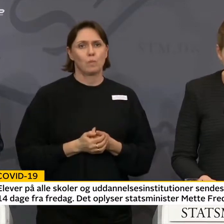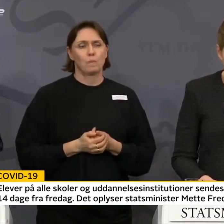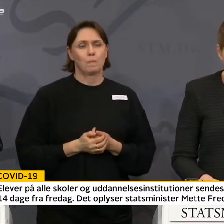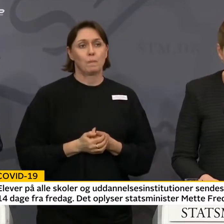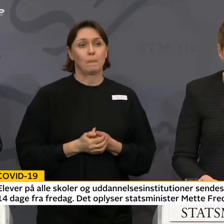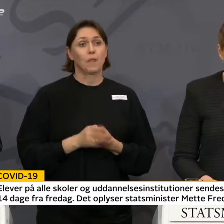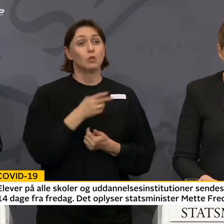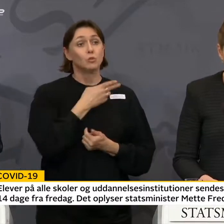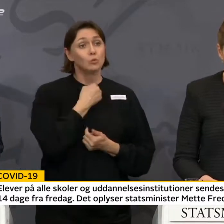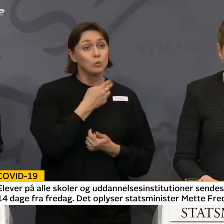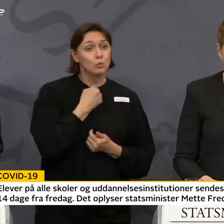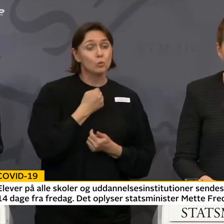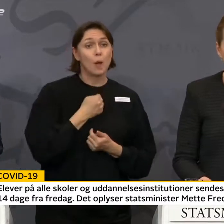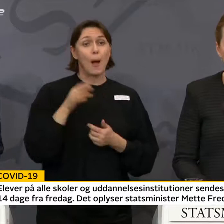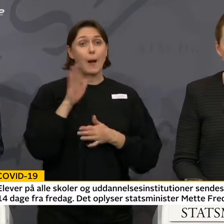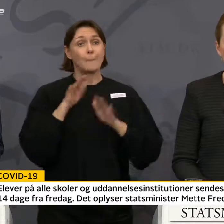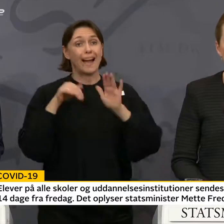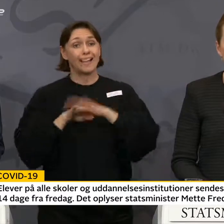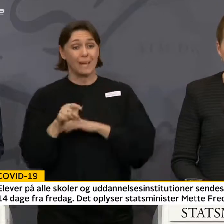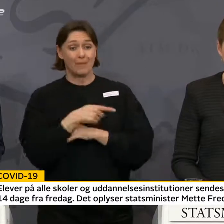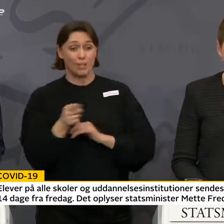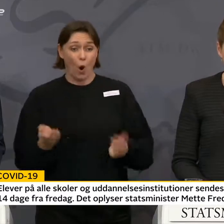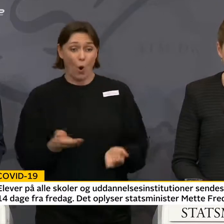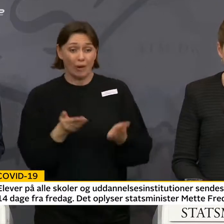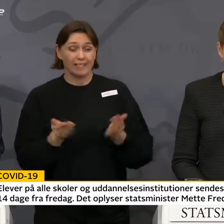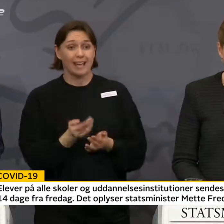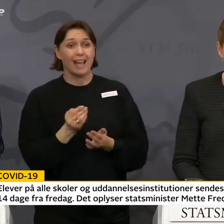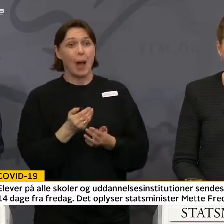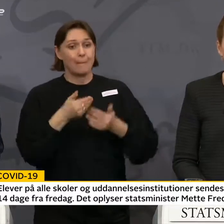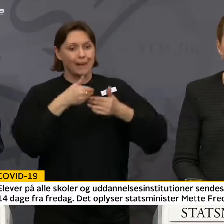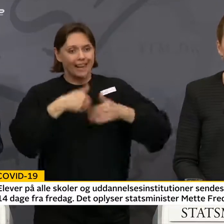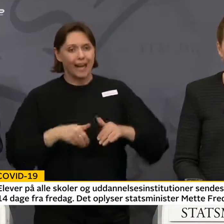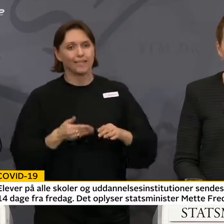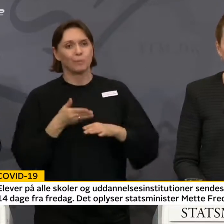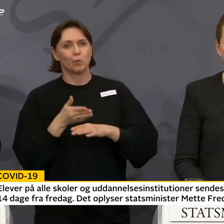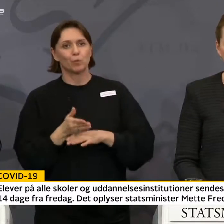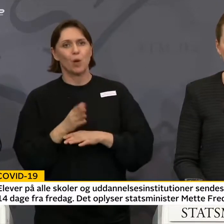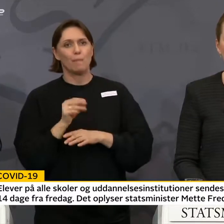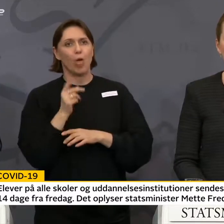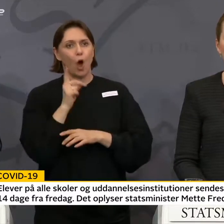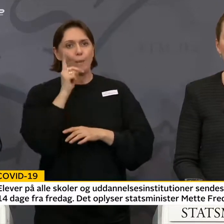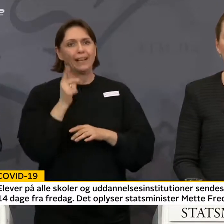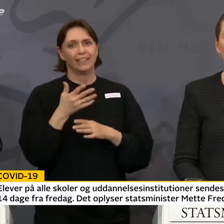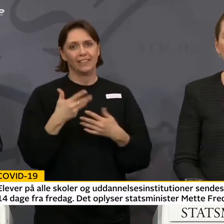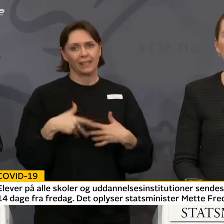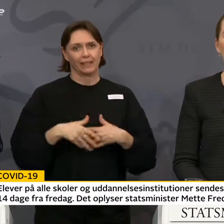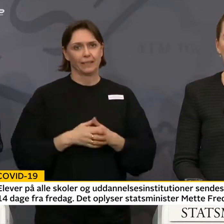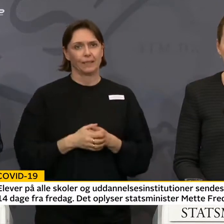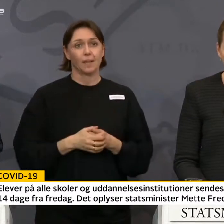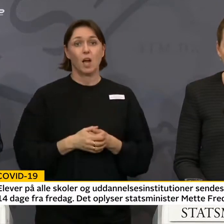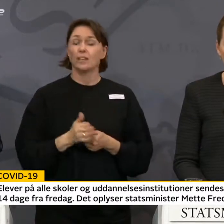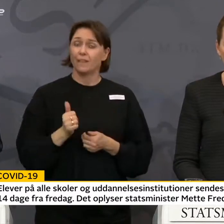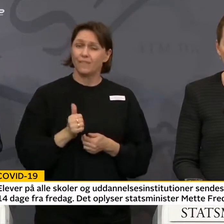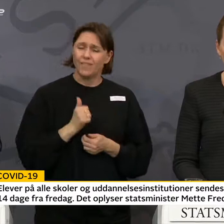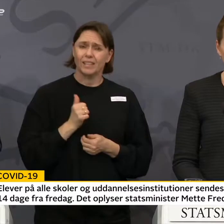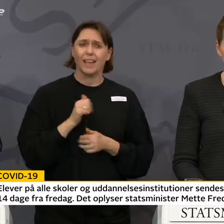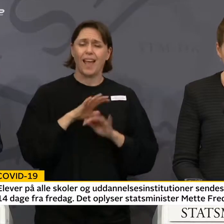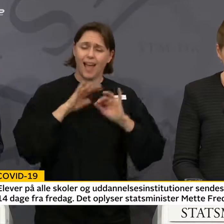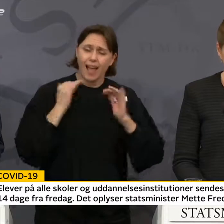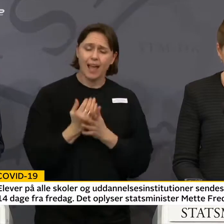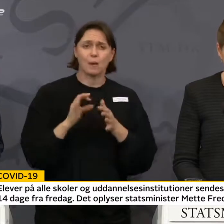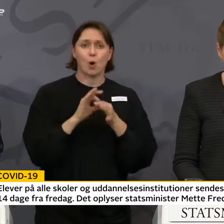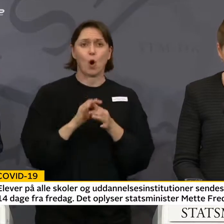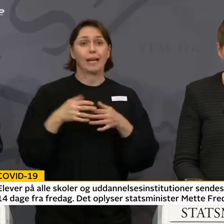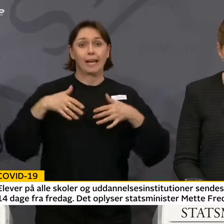Sygehuse og plejehjem opfordres til at begrænse besøgende med øjeblikkelig virkning. Og det er vigtigt, at alle pårørende